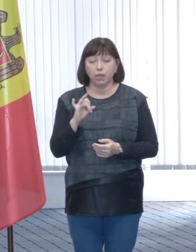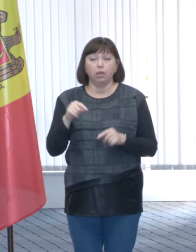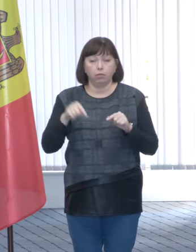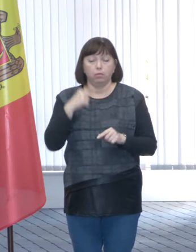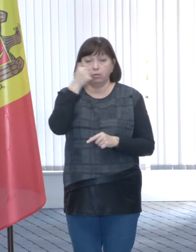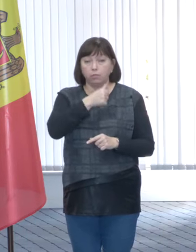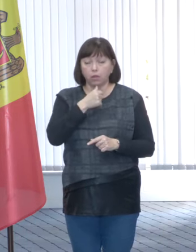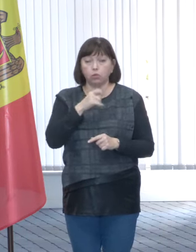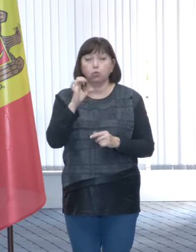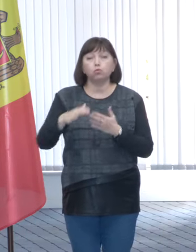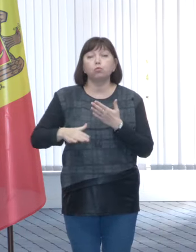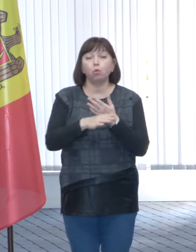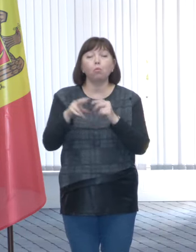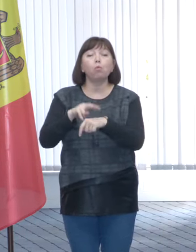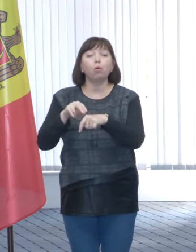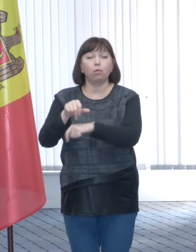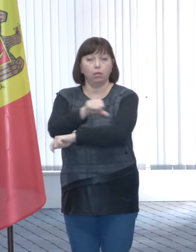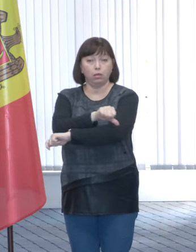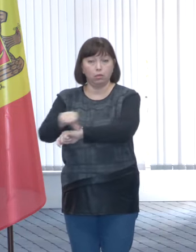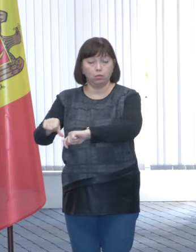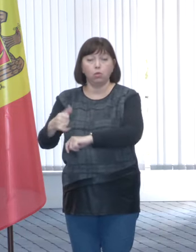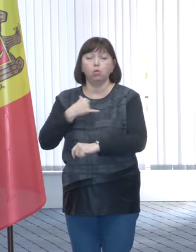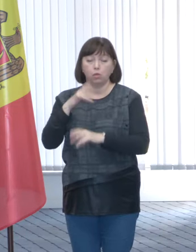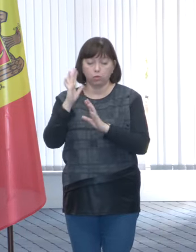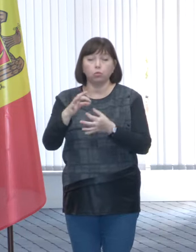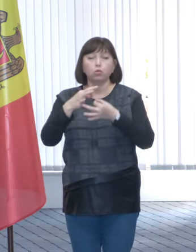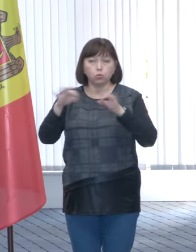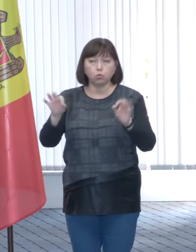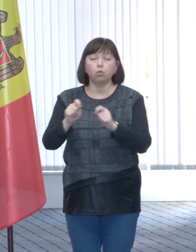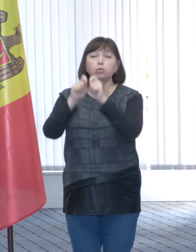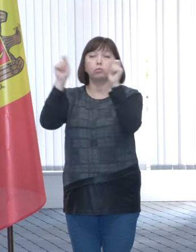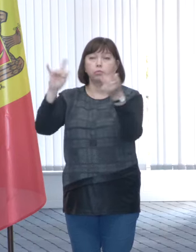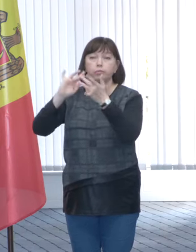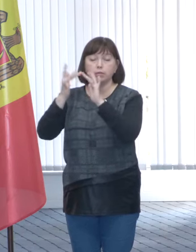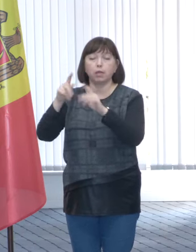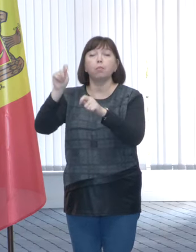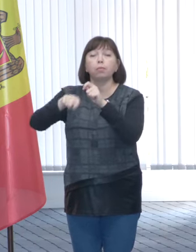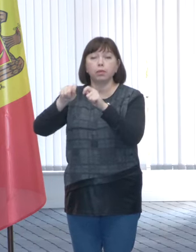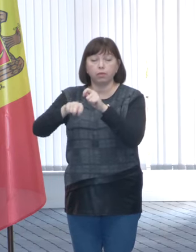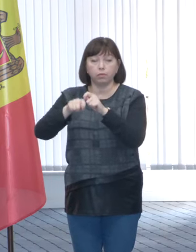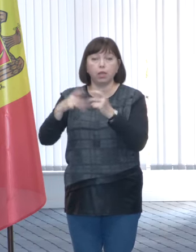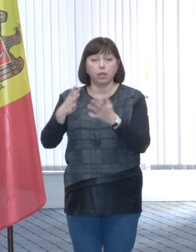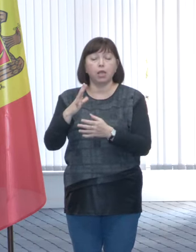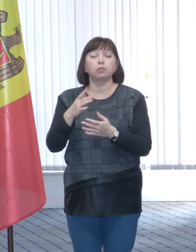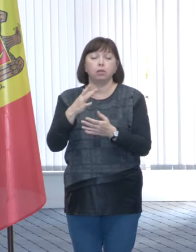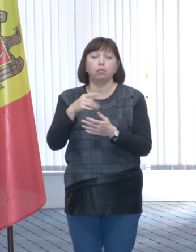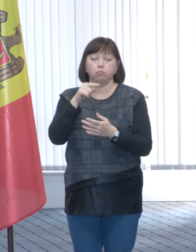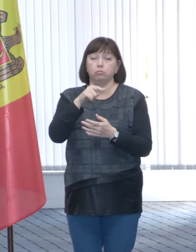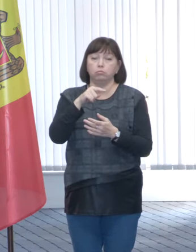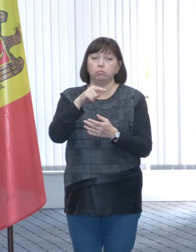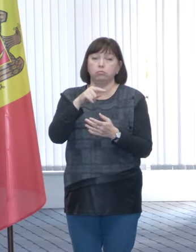acest an cu ajutorul Poliției de Frontier o să avem acces la date prin care să verificăm dacă este cazul